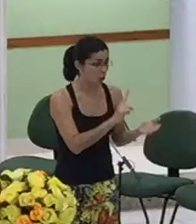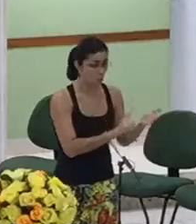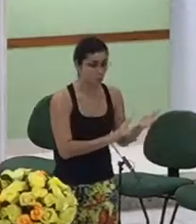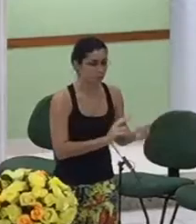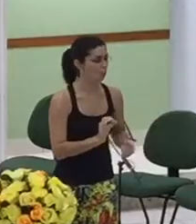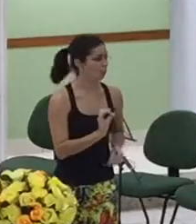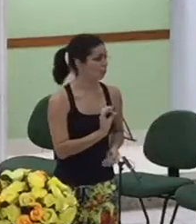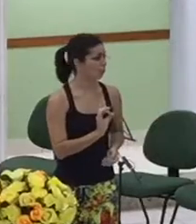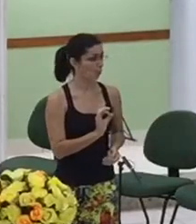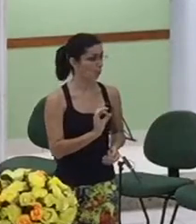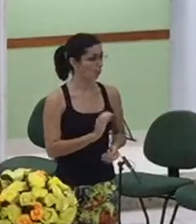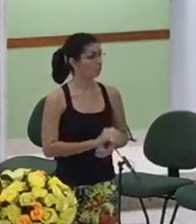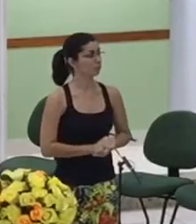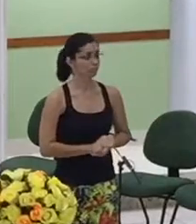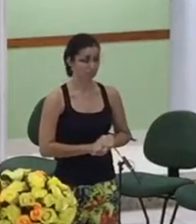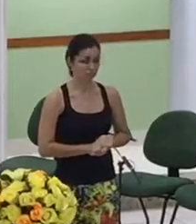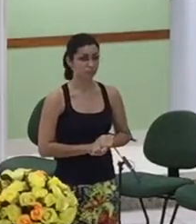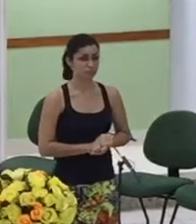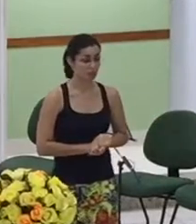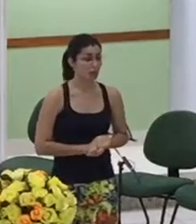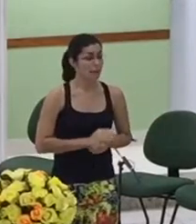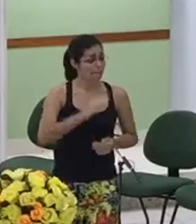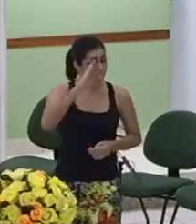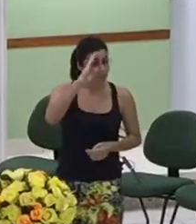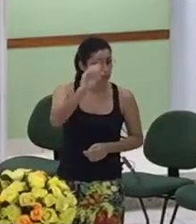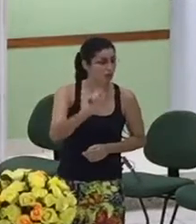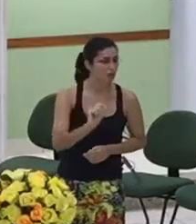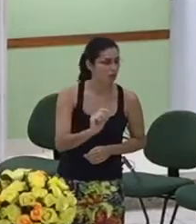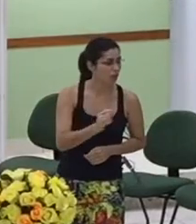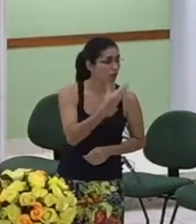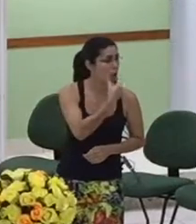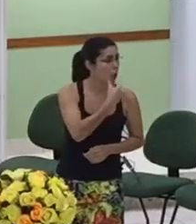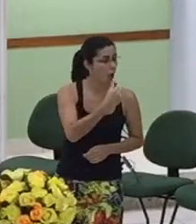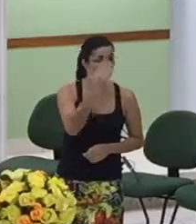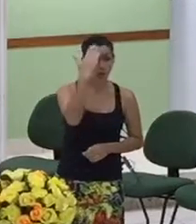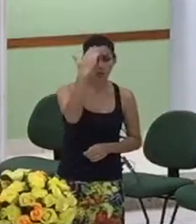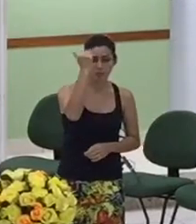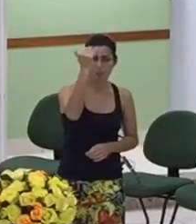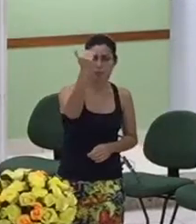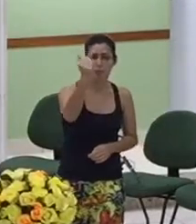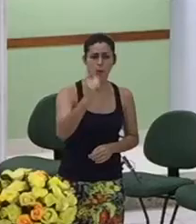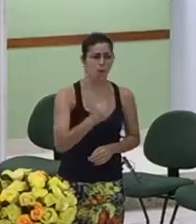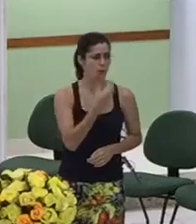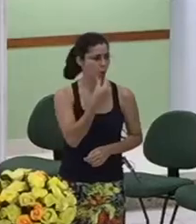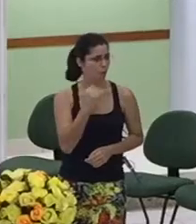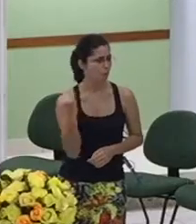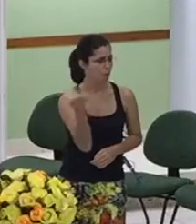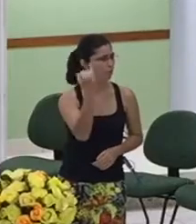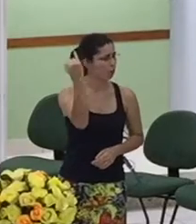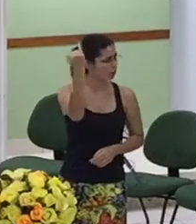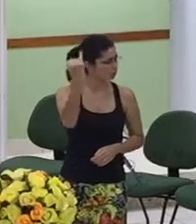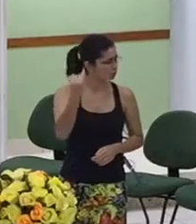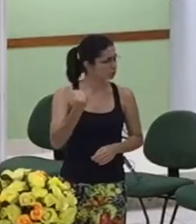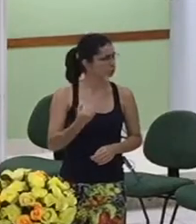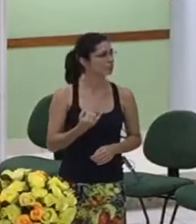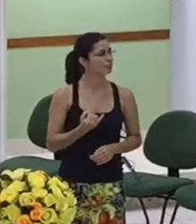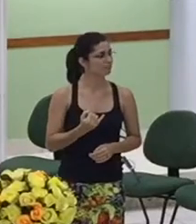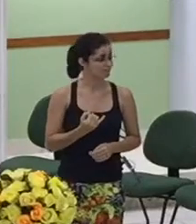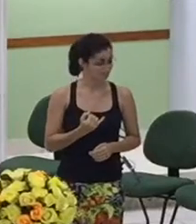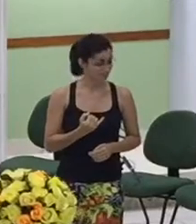importantes de preferência destacando e achando no meio do caminho da genealogia aqueles que pudessem trazer